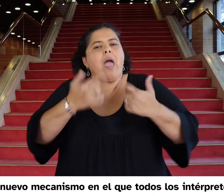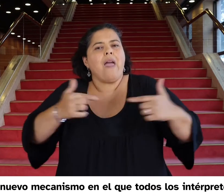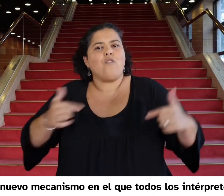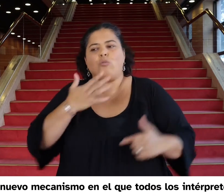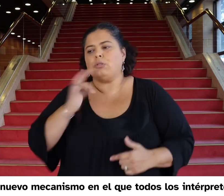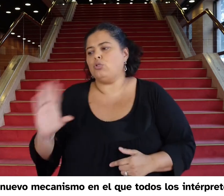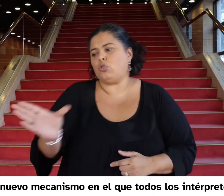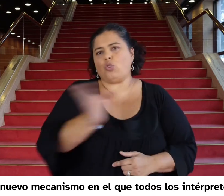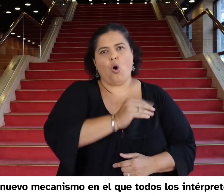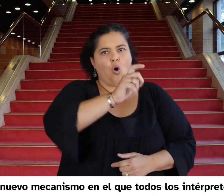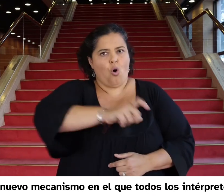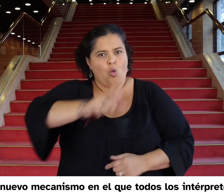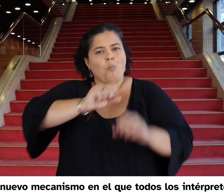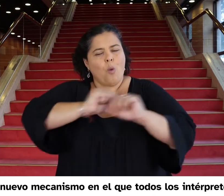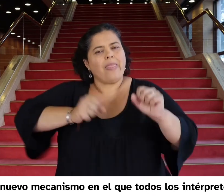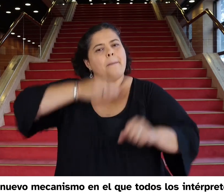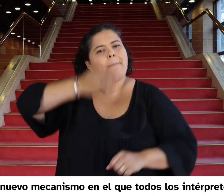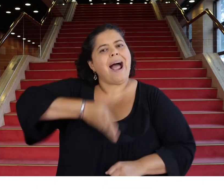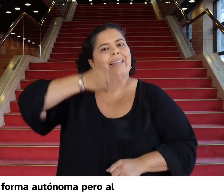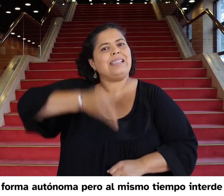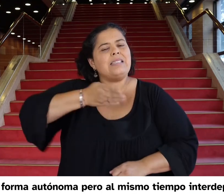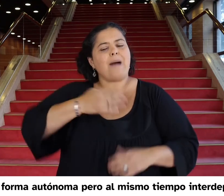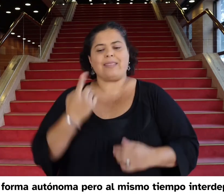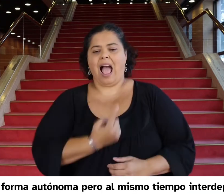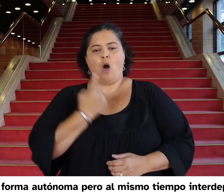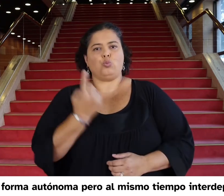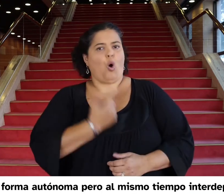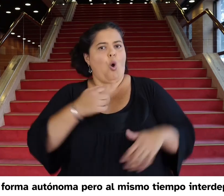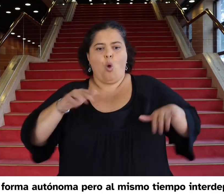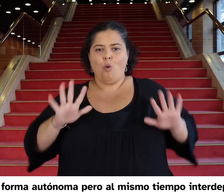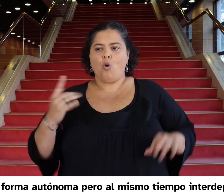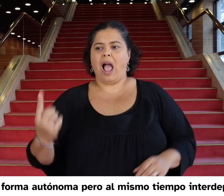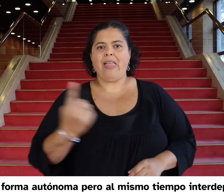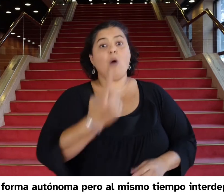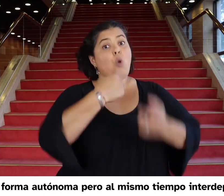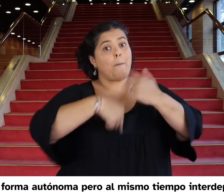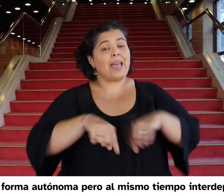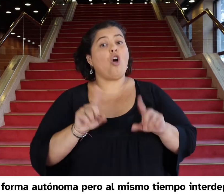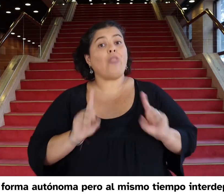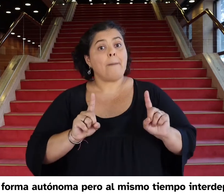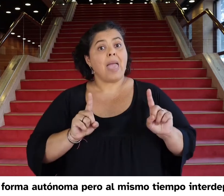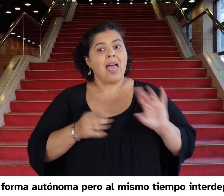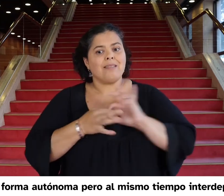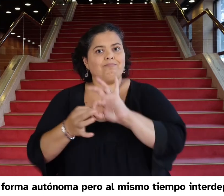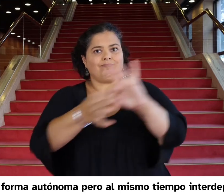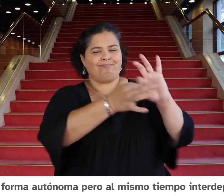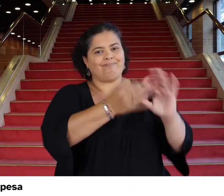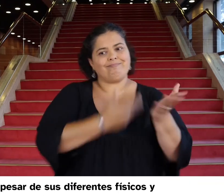participar de forma autónoma, pero al mismo tiempo independiente, a pesar de sus diferentes físicos y experiencias.